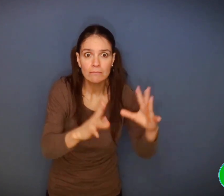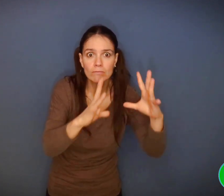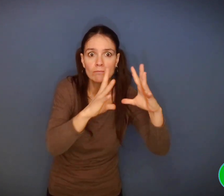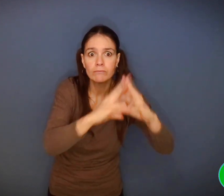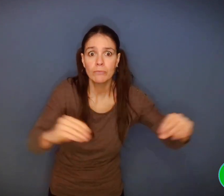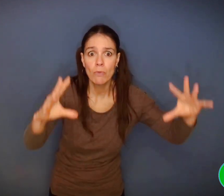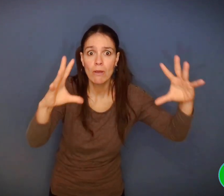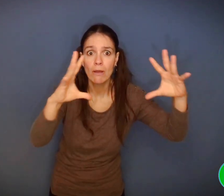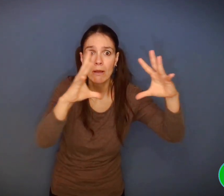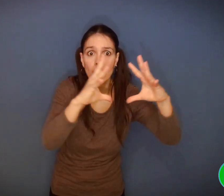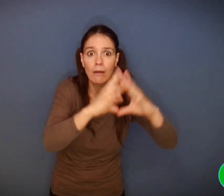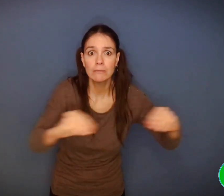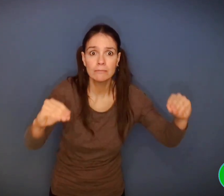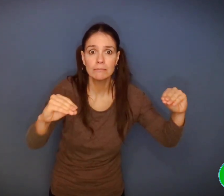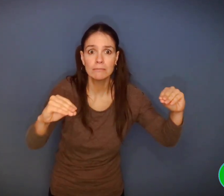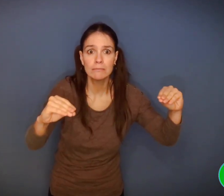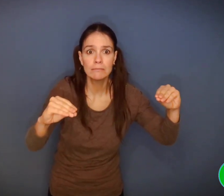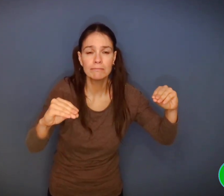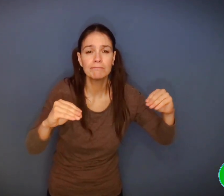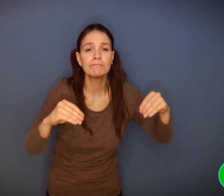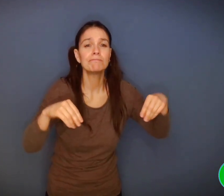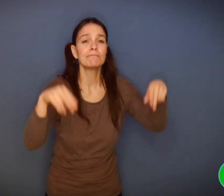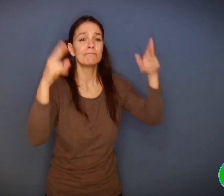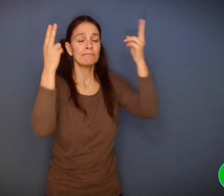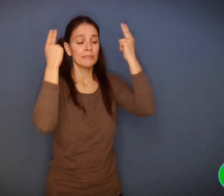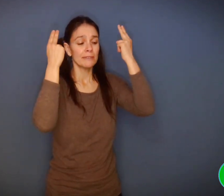» « Et un lapin n'apprécie guère le foin.